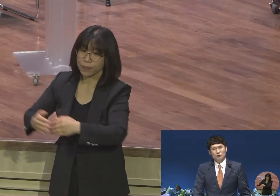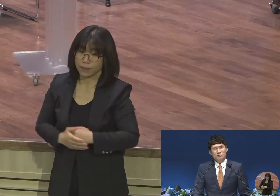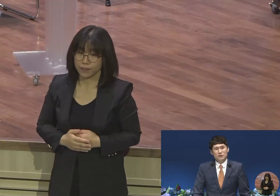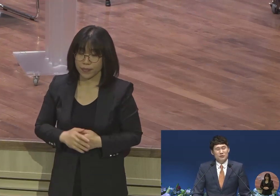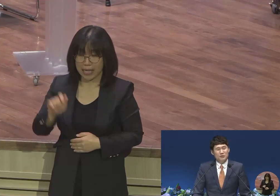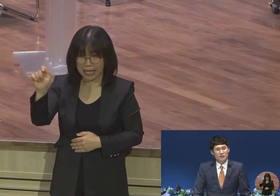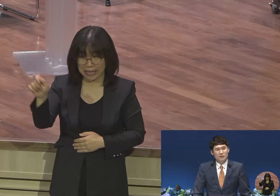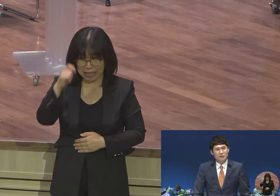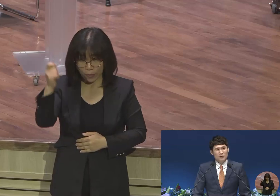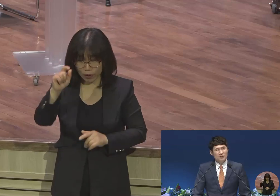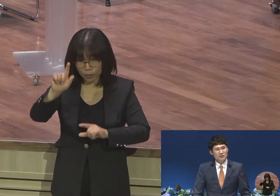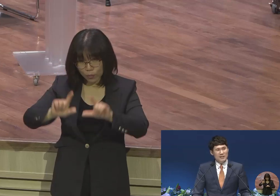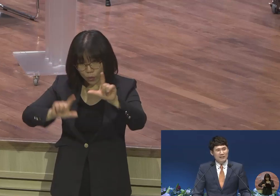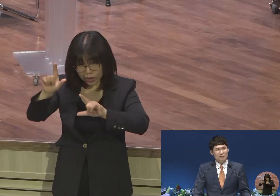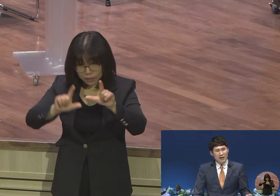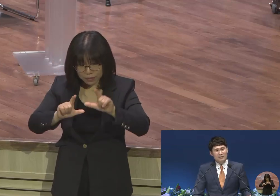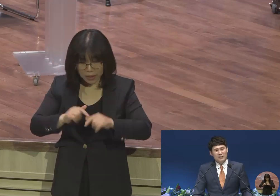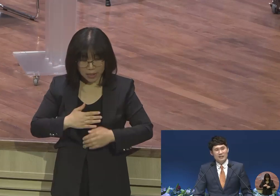보십시오 믿었던 장남 아들이